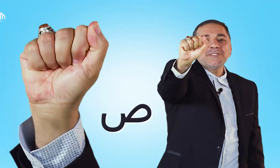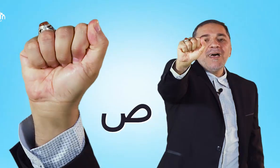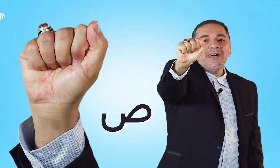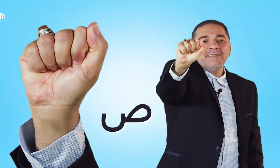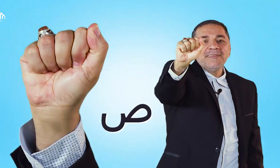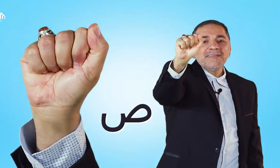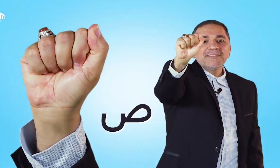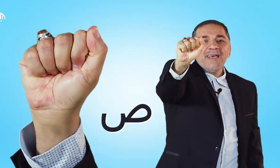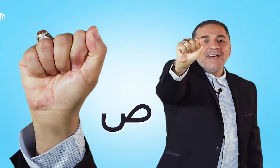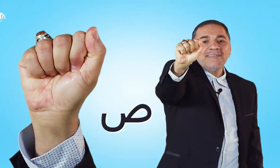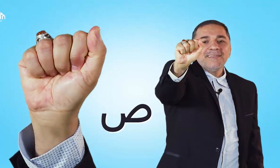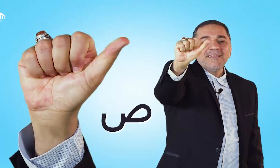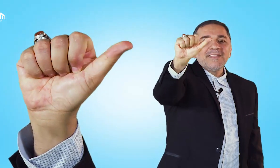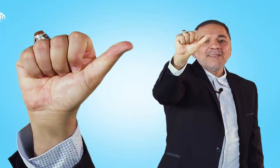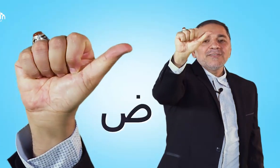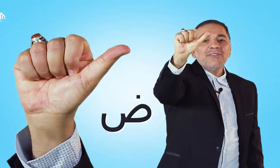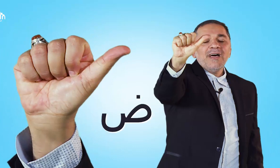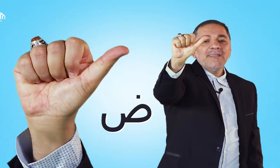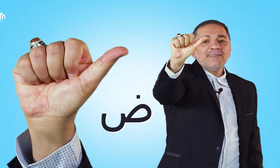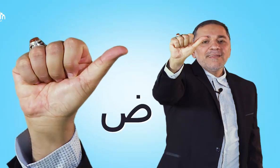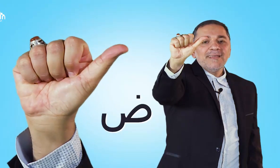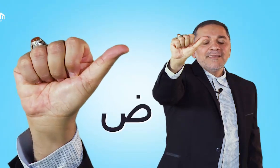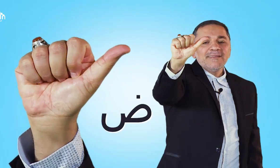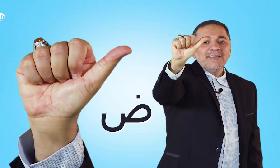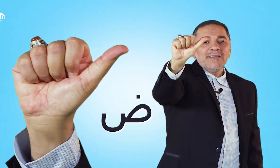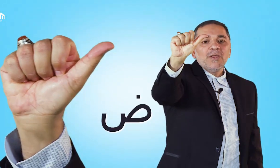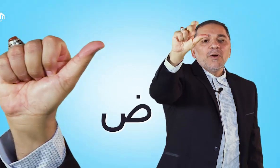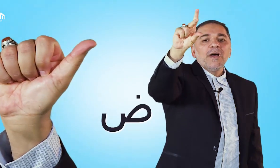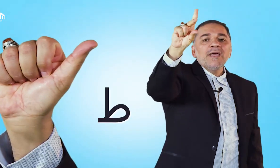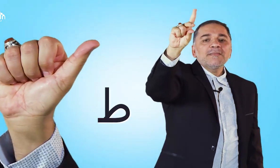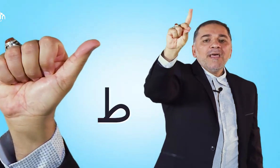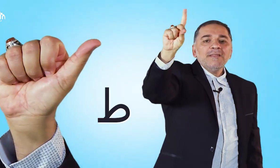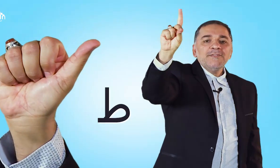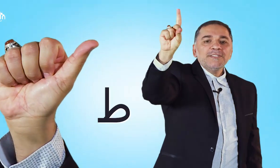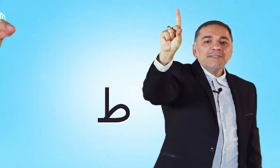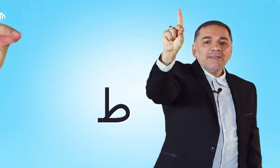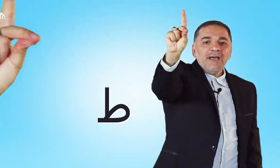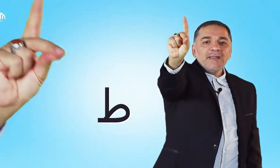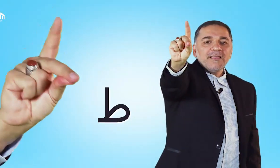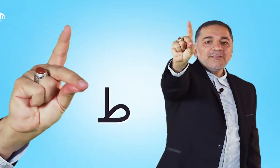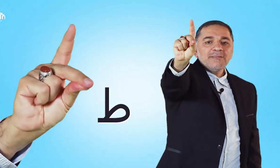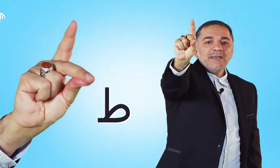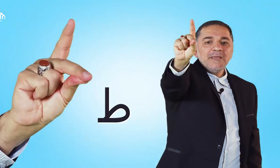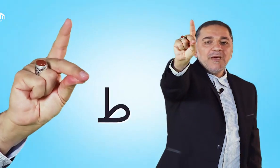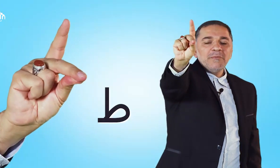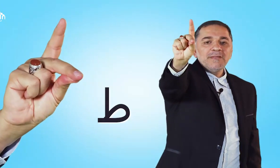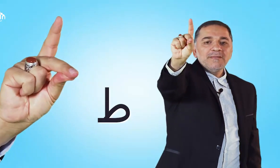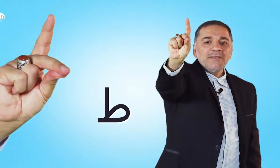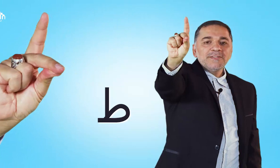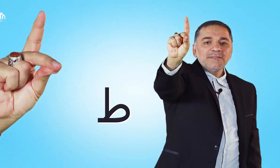صاد صاد ضاد الطاء نفس حركة الطاء تماما نفس